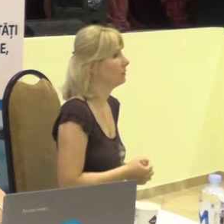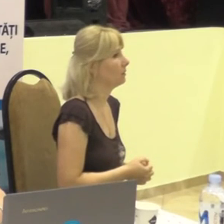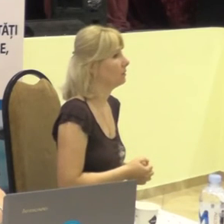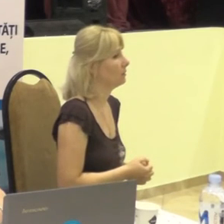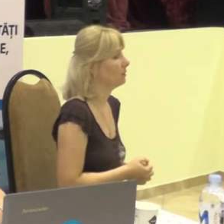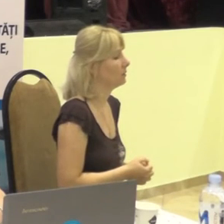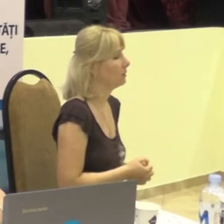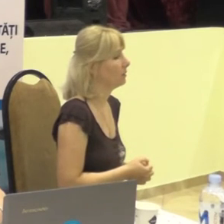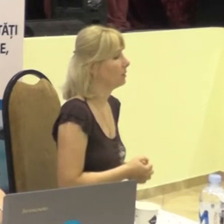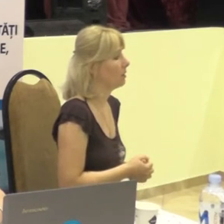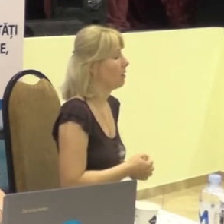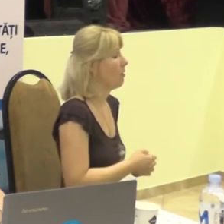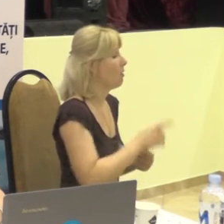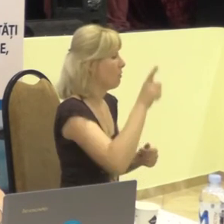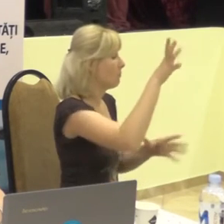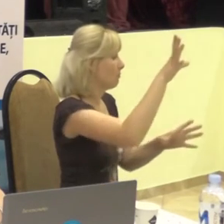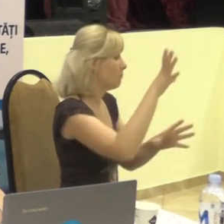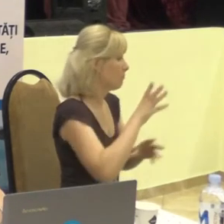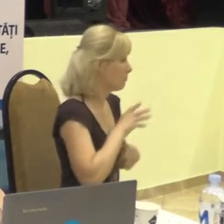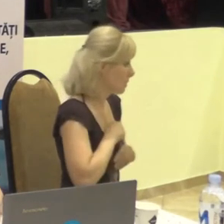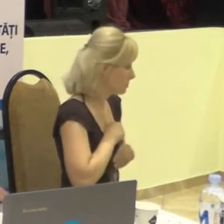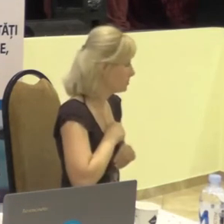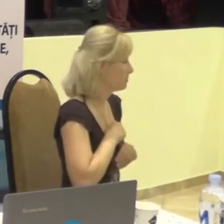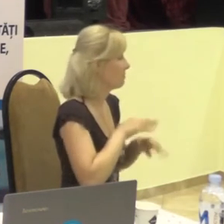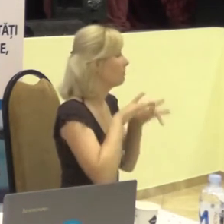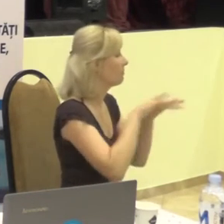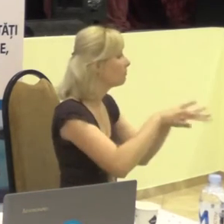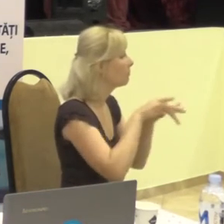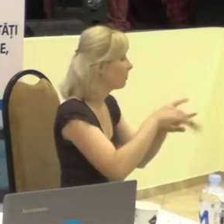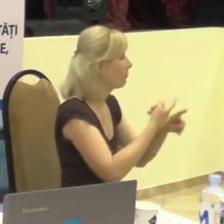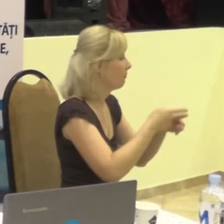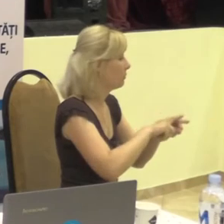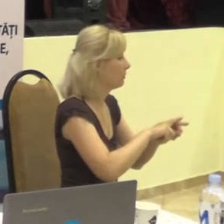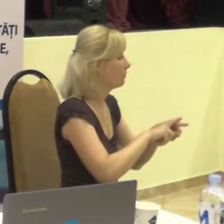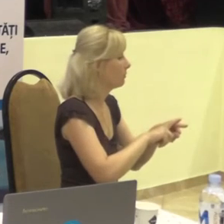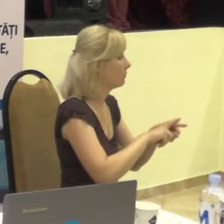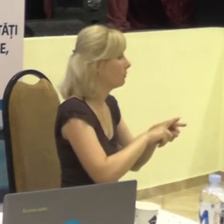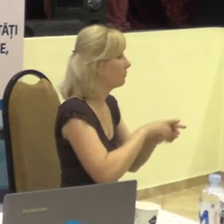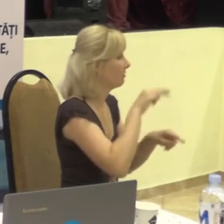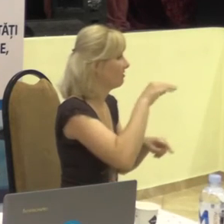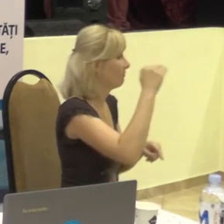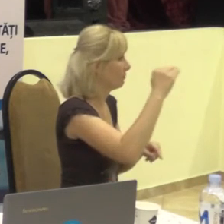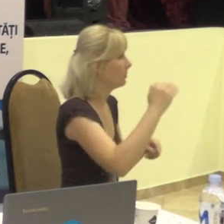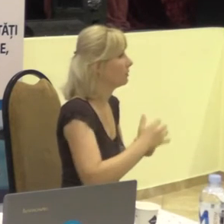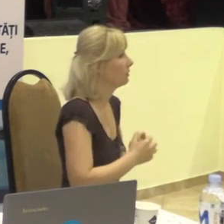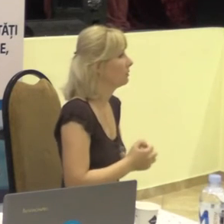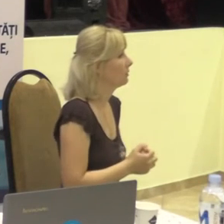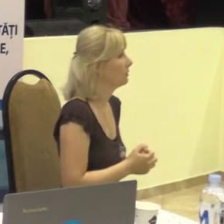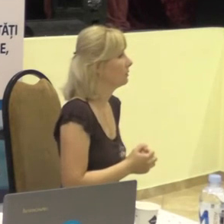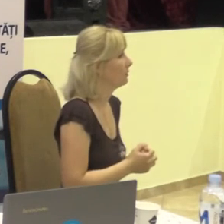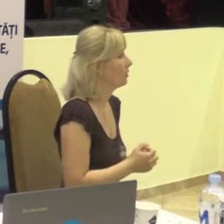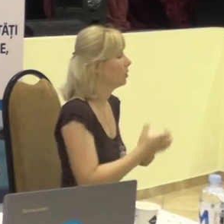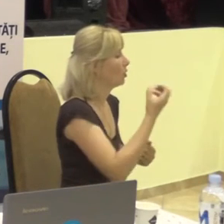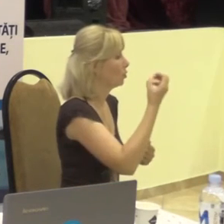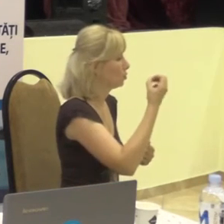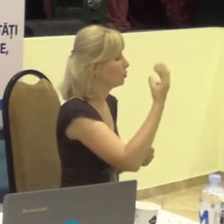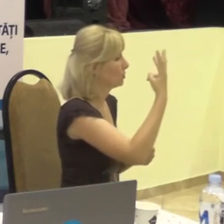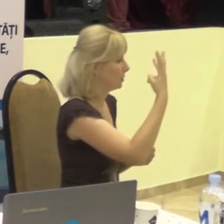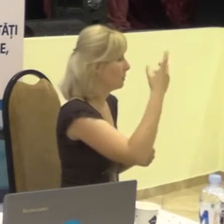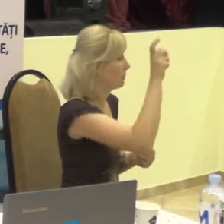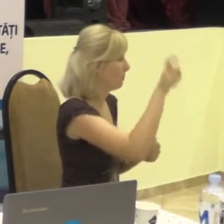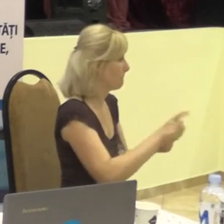Cuia împreună activează în această filială încă trei